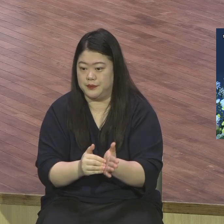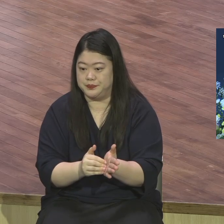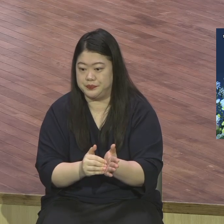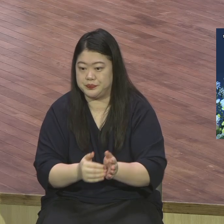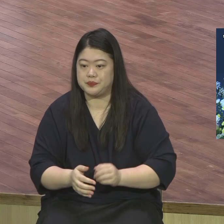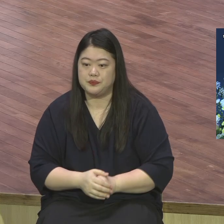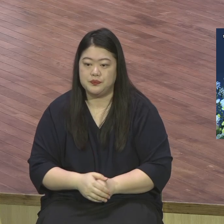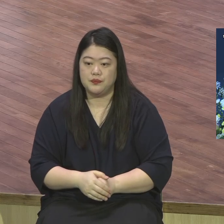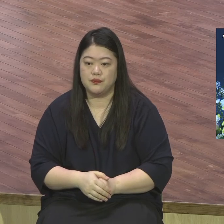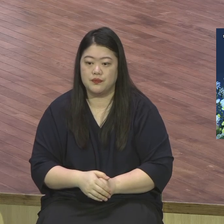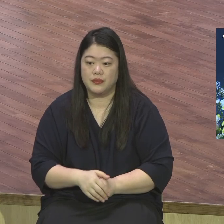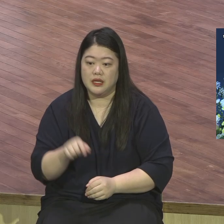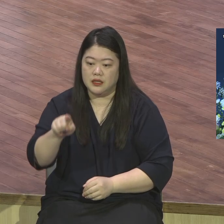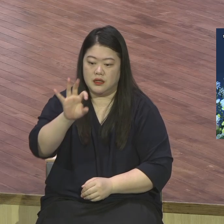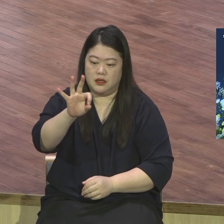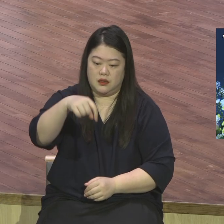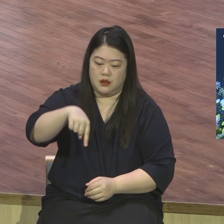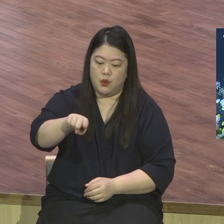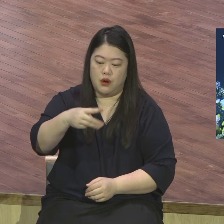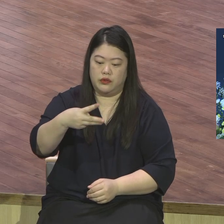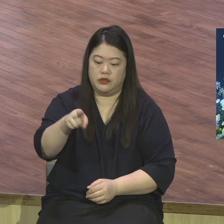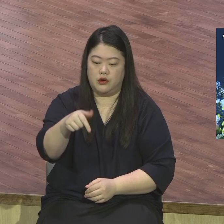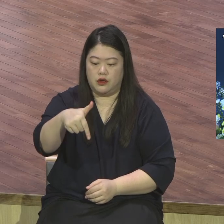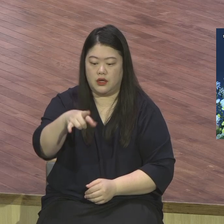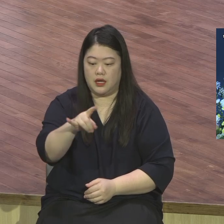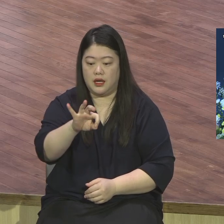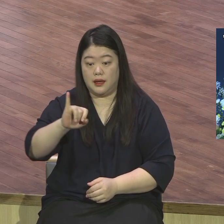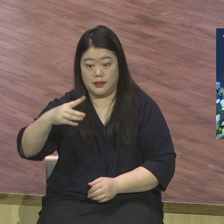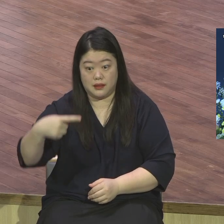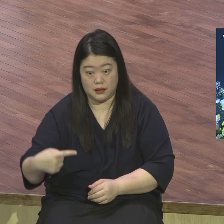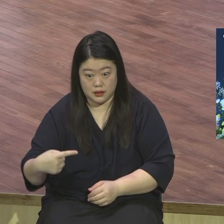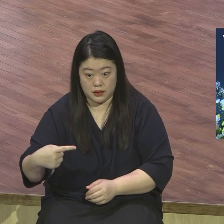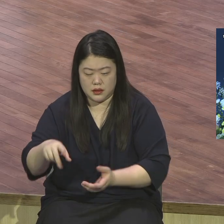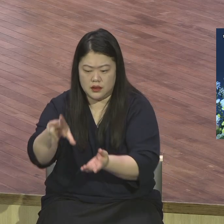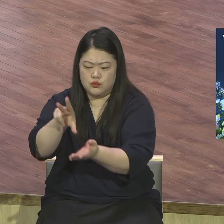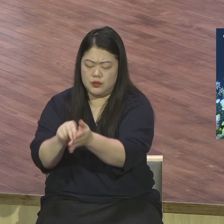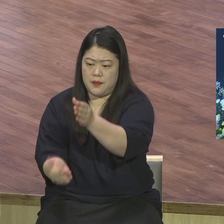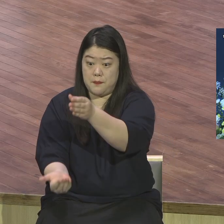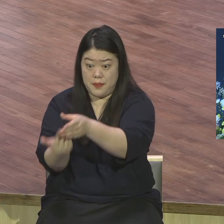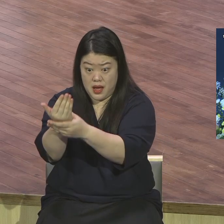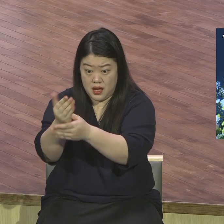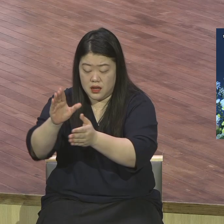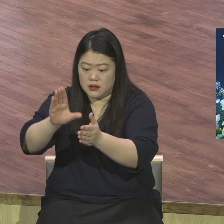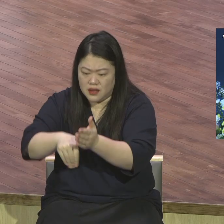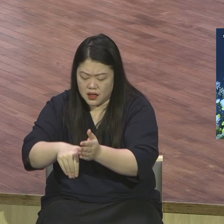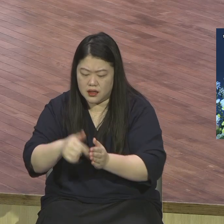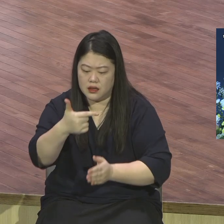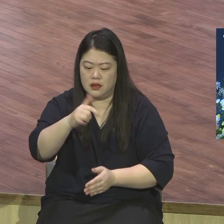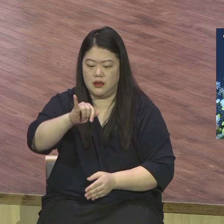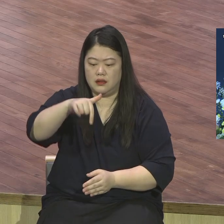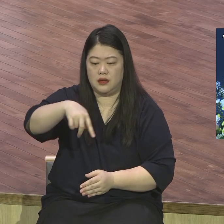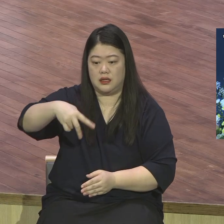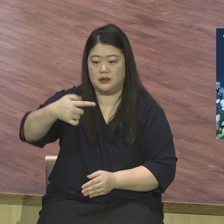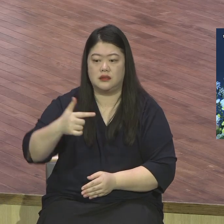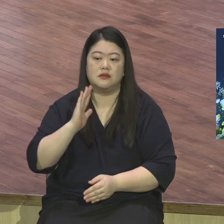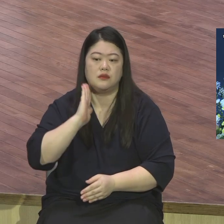발생했는데 닉슨 대통령의 보좌관들이 한 자리에 모여서 어떻게 해서든지 이 사건을